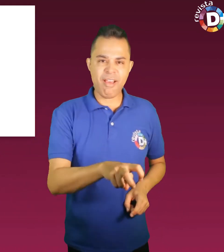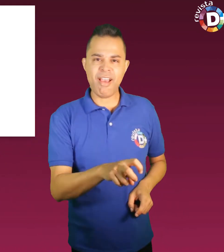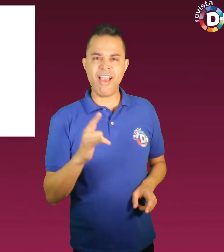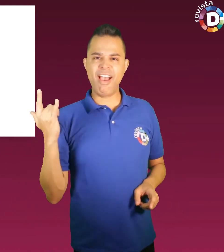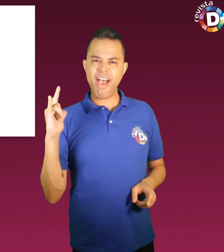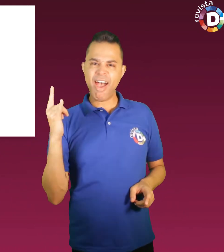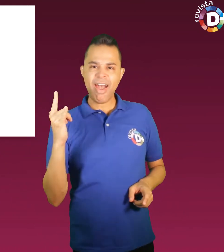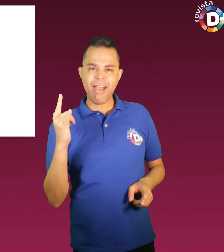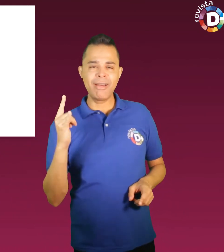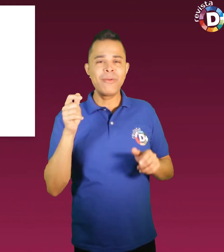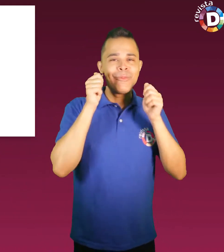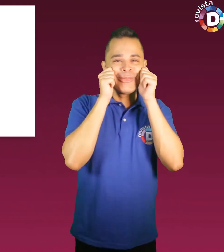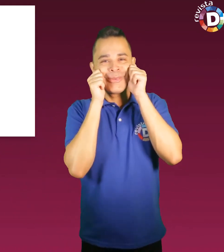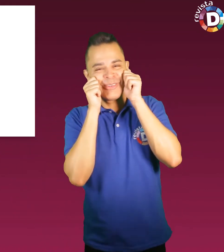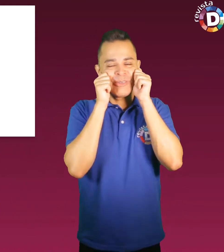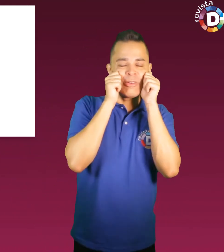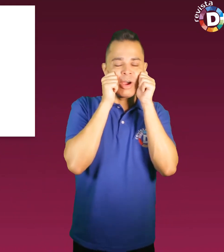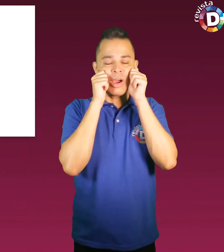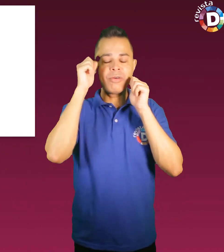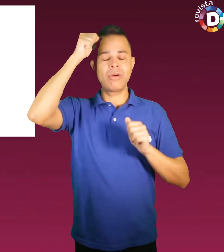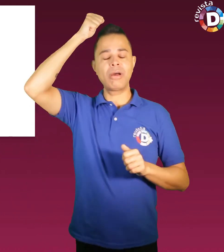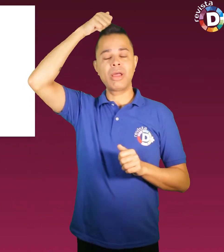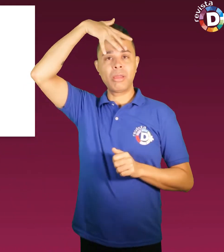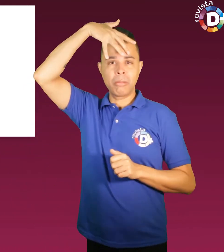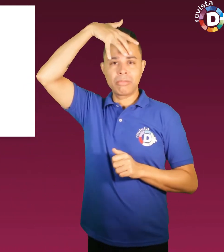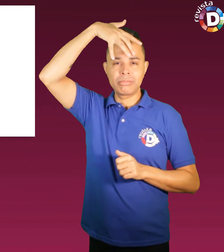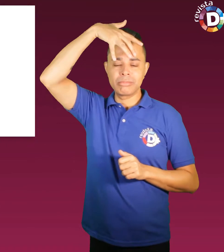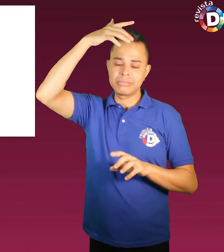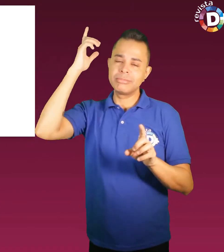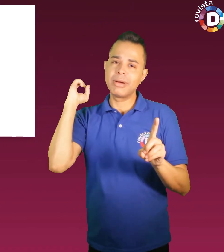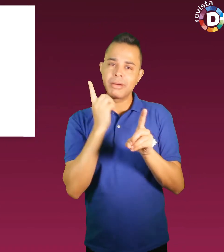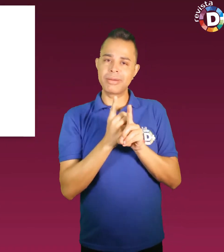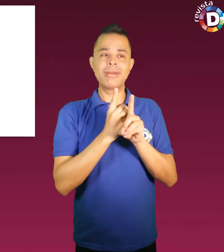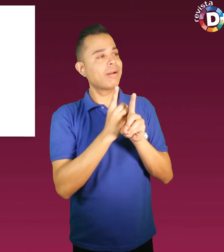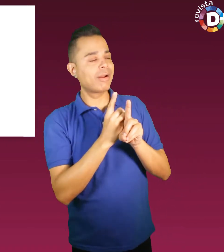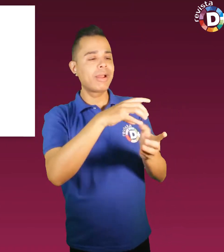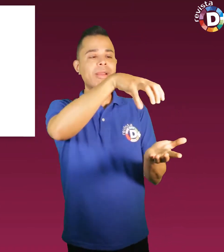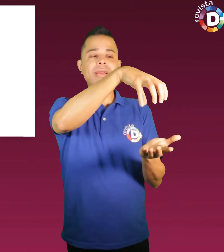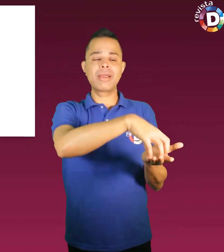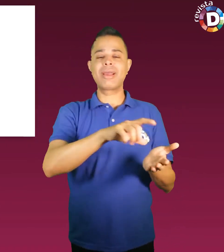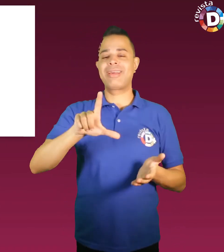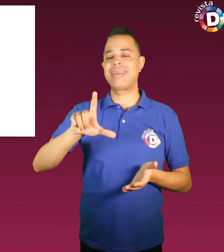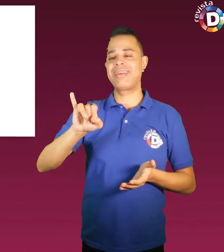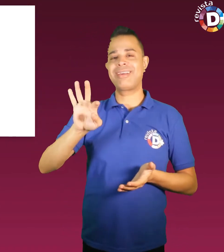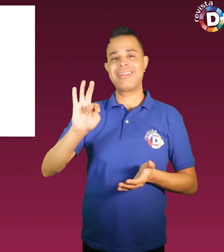radicais, fofos ou darks, tem que passar pelo estande da Lita Assistiva,